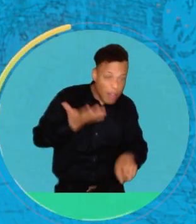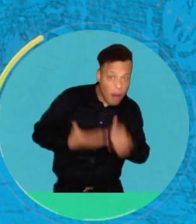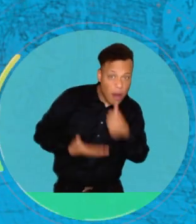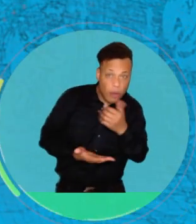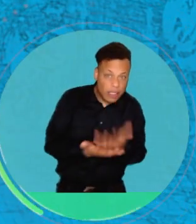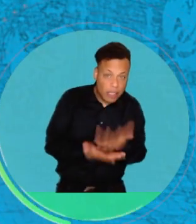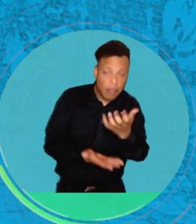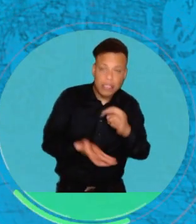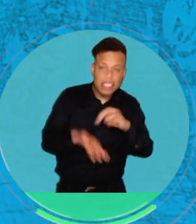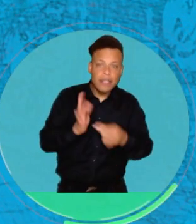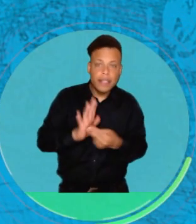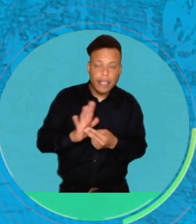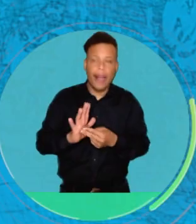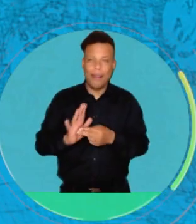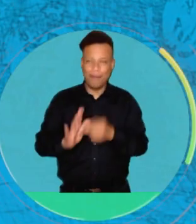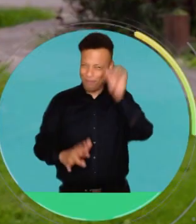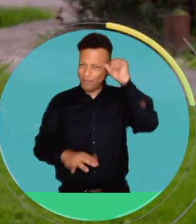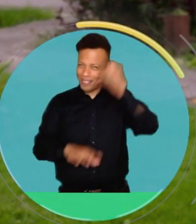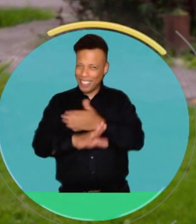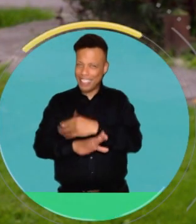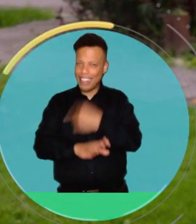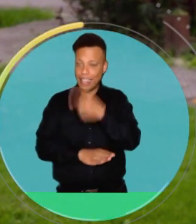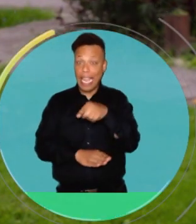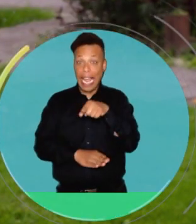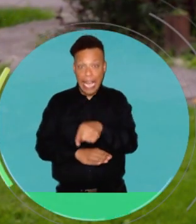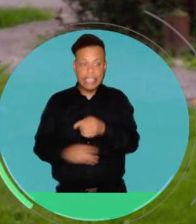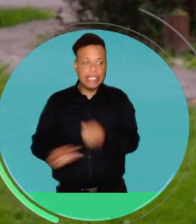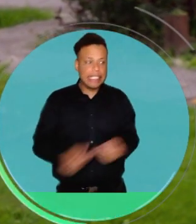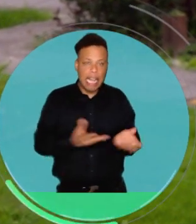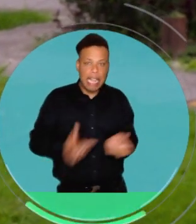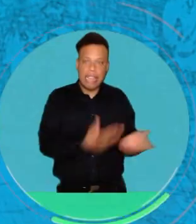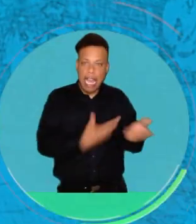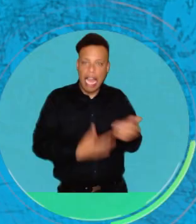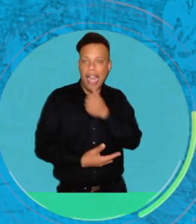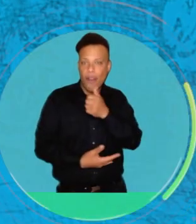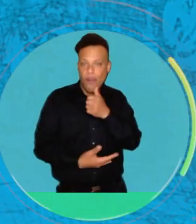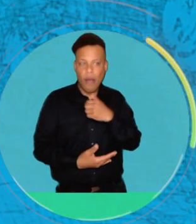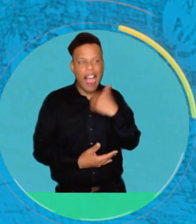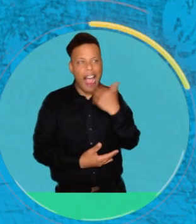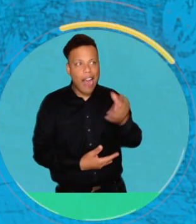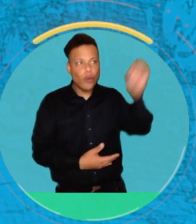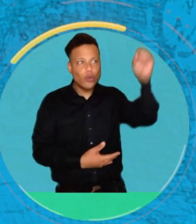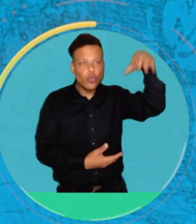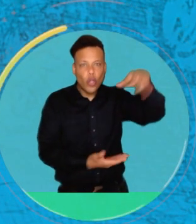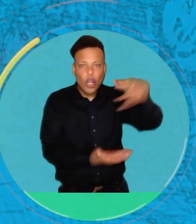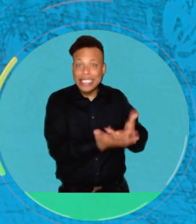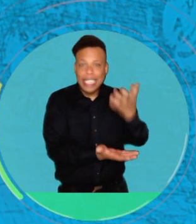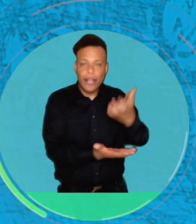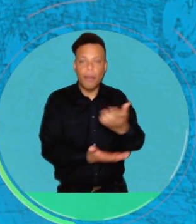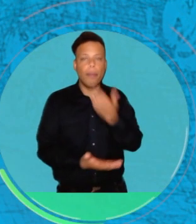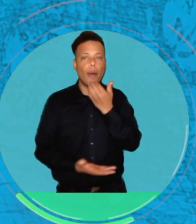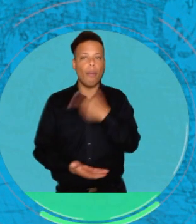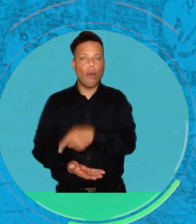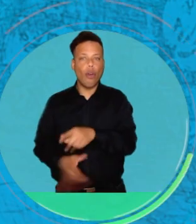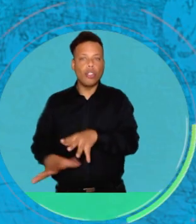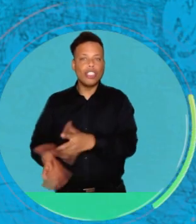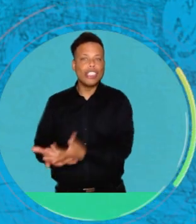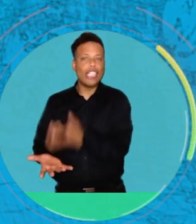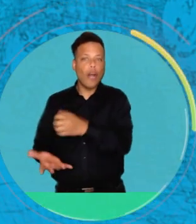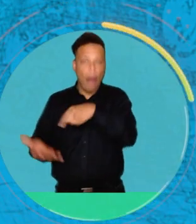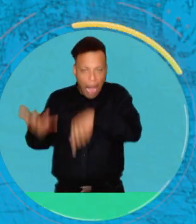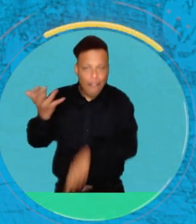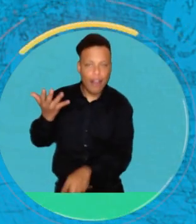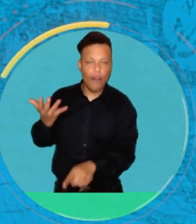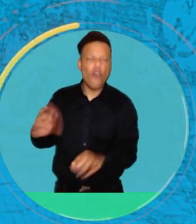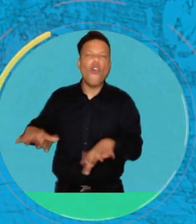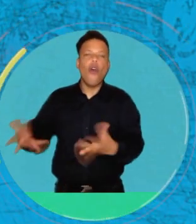cuando yo te mencionaba que también estos sistemas aportan mucha agua a los ríos durante temporada seca, pues, si ya no hay agua, pues, no le van